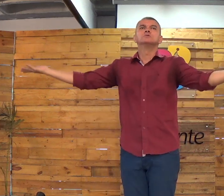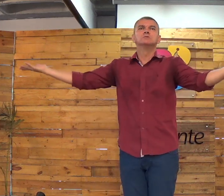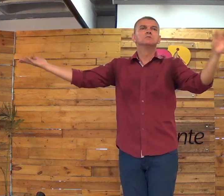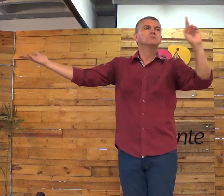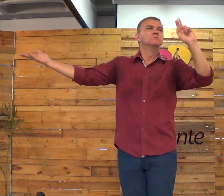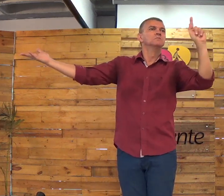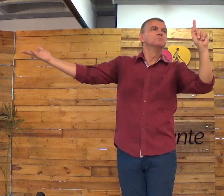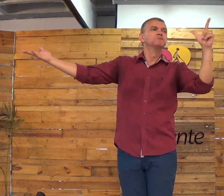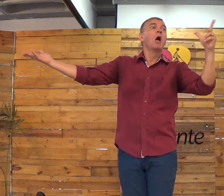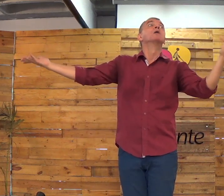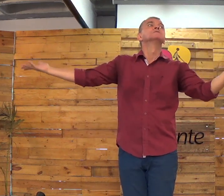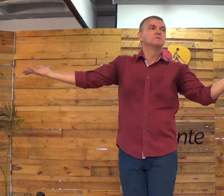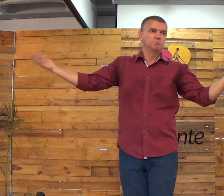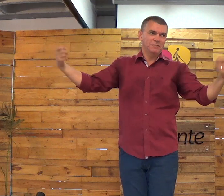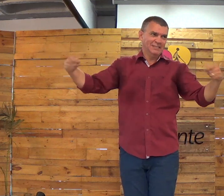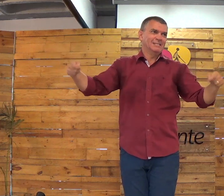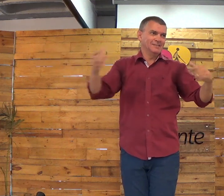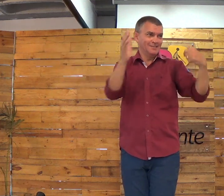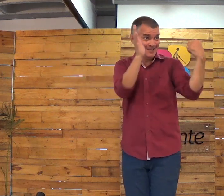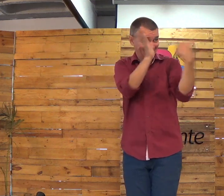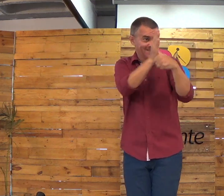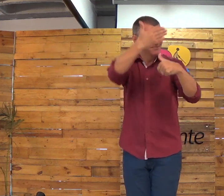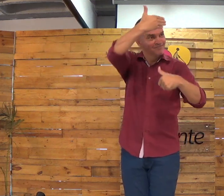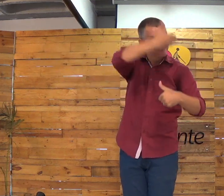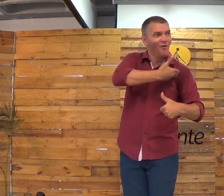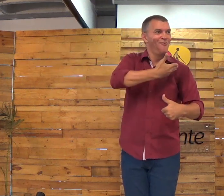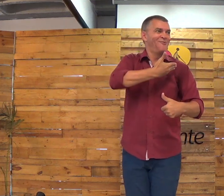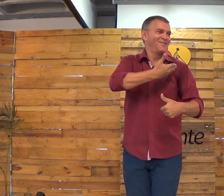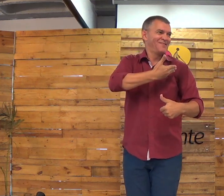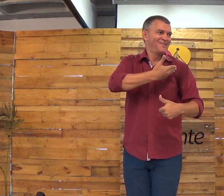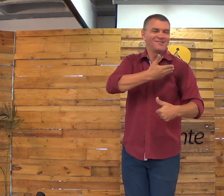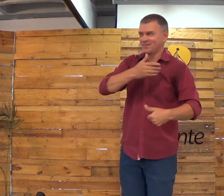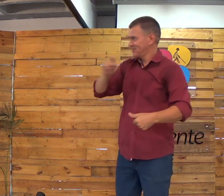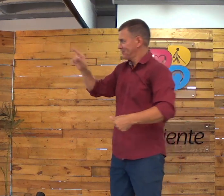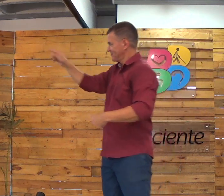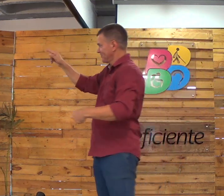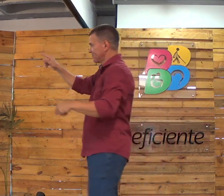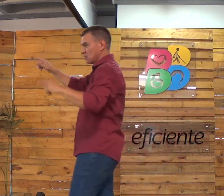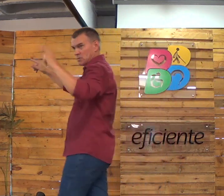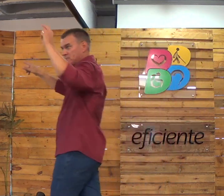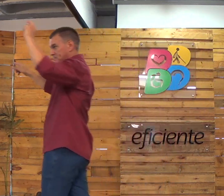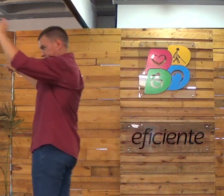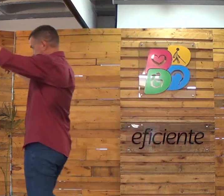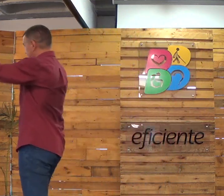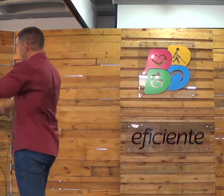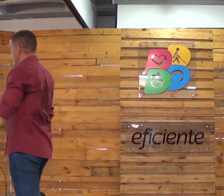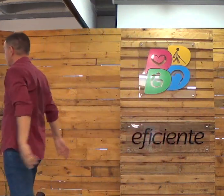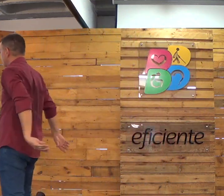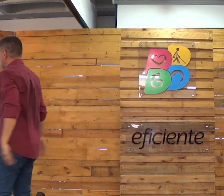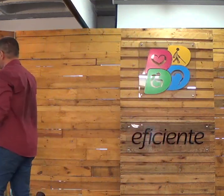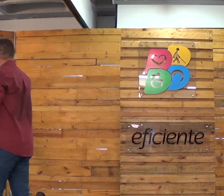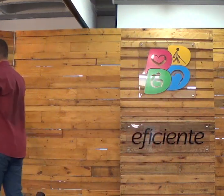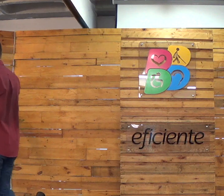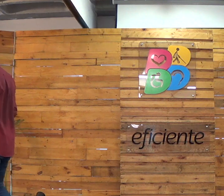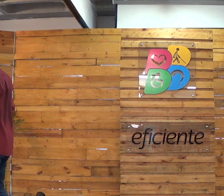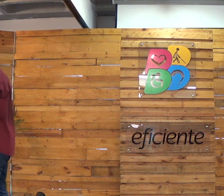o que vai acontecer com você? É grave. Você precisa de um RG. Né? Aí, você é alguém. Você faz isso.